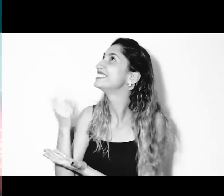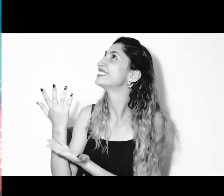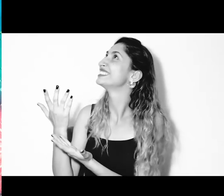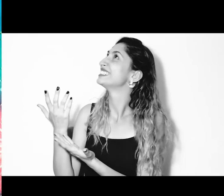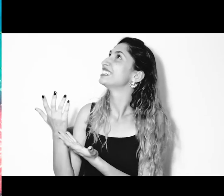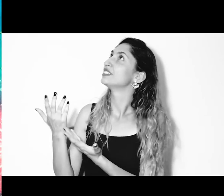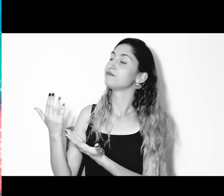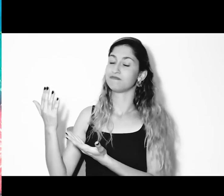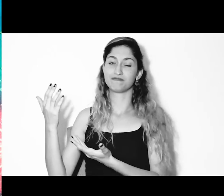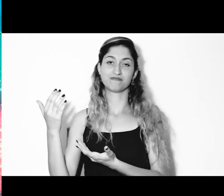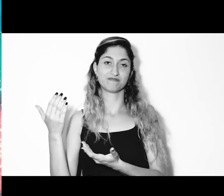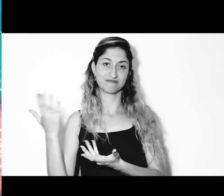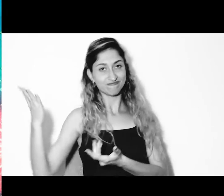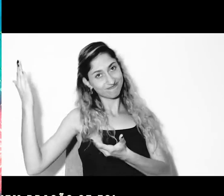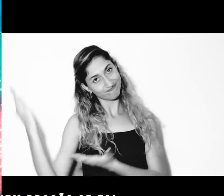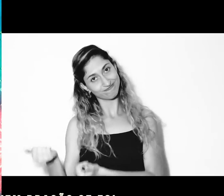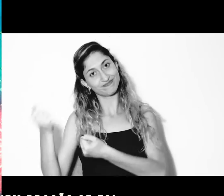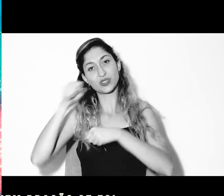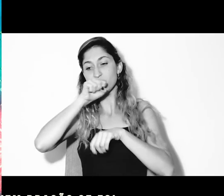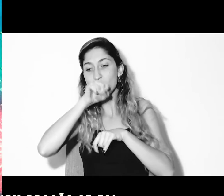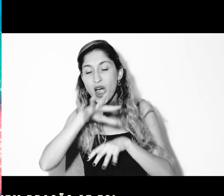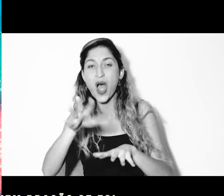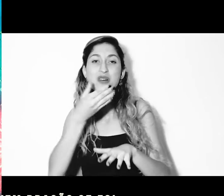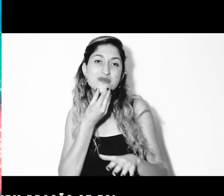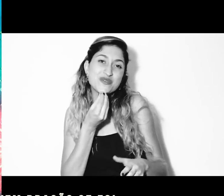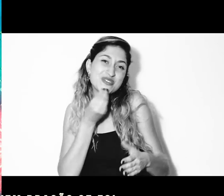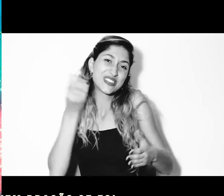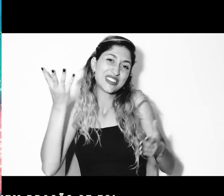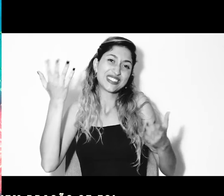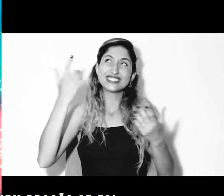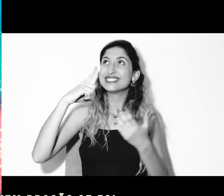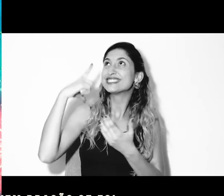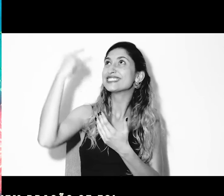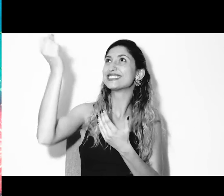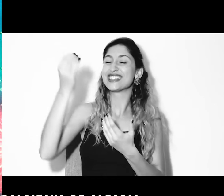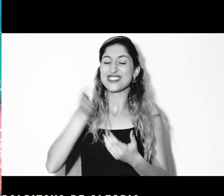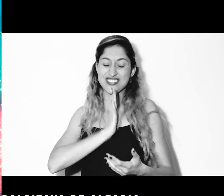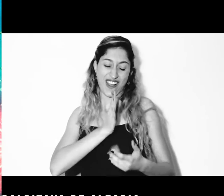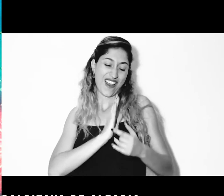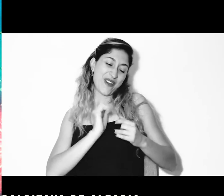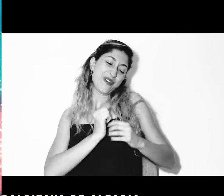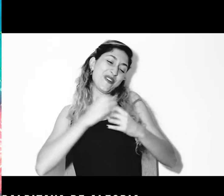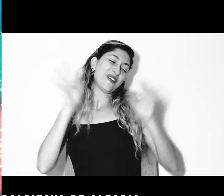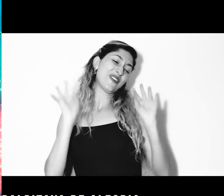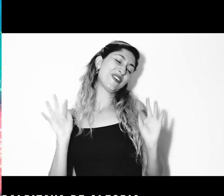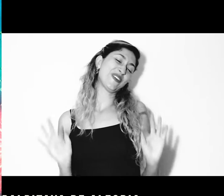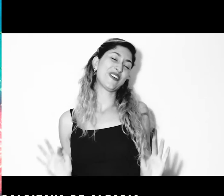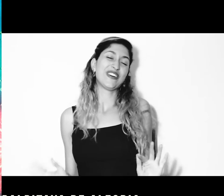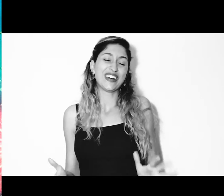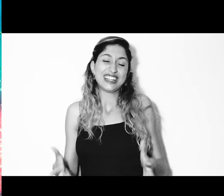E o nosso jovem dragão se foi. Seu coração palpitava de alegria.